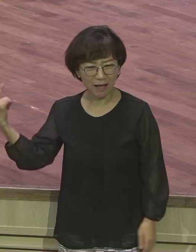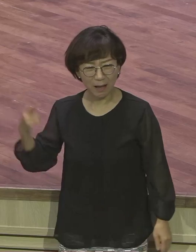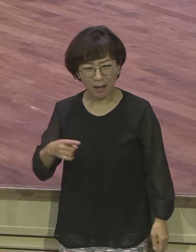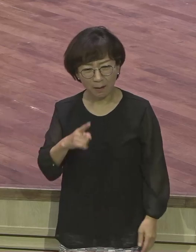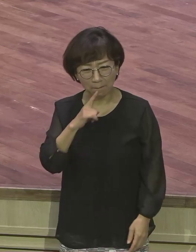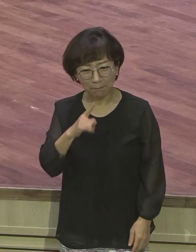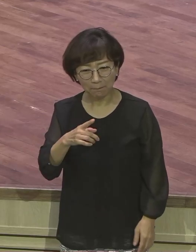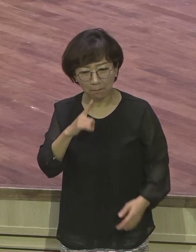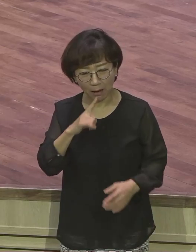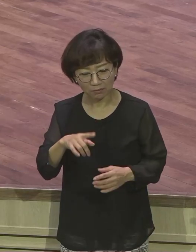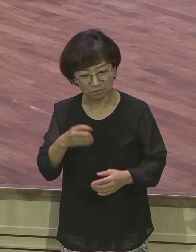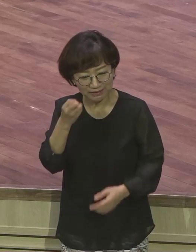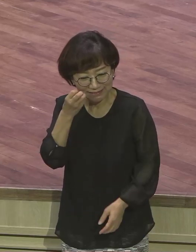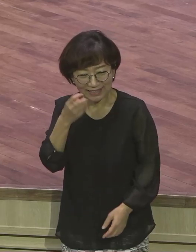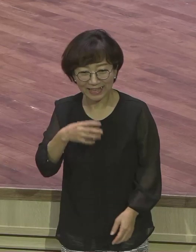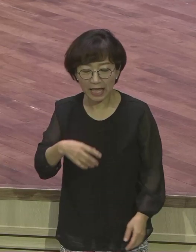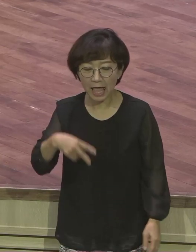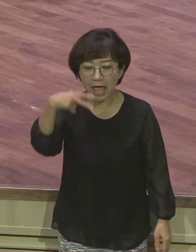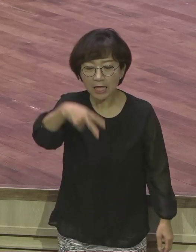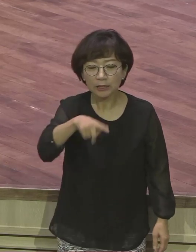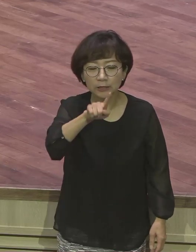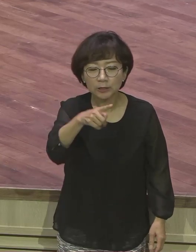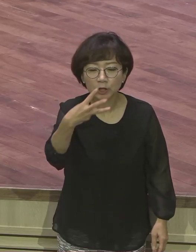아이스크림을 빨아먹지 말고 슬레임